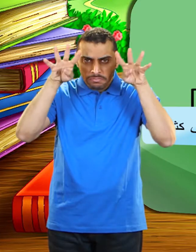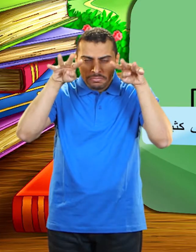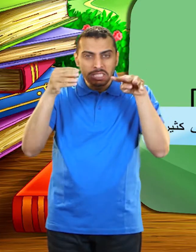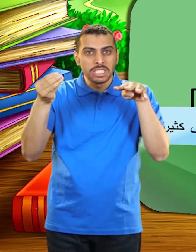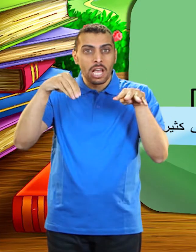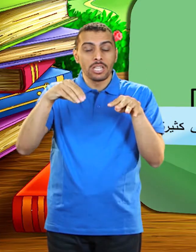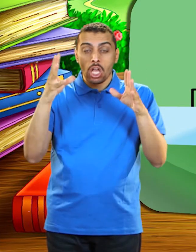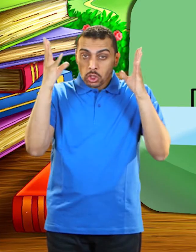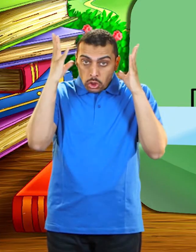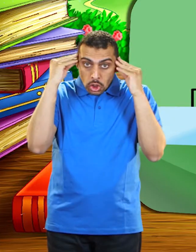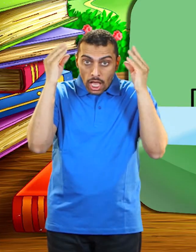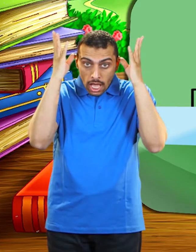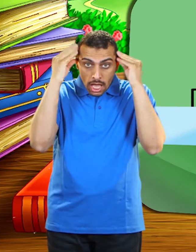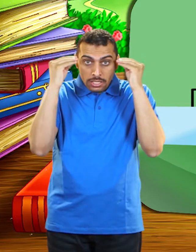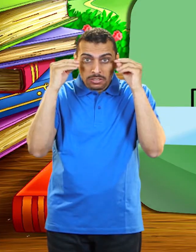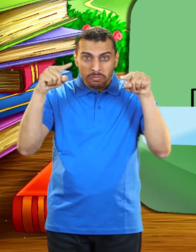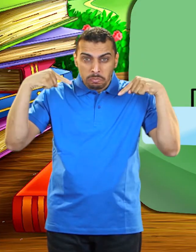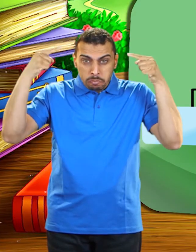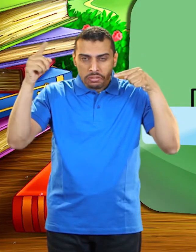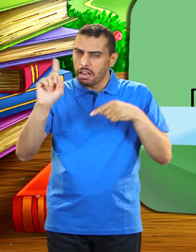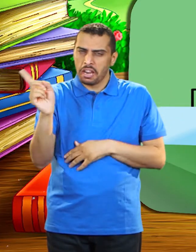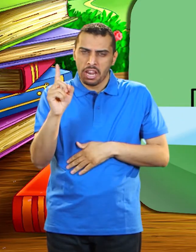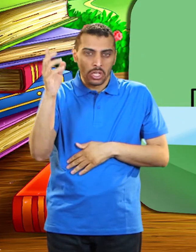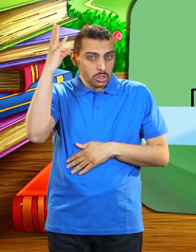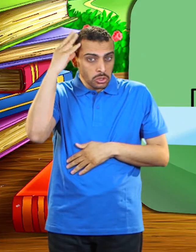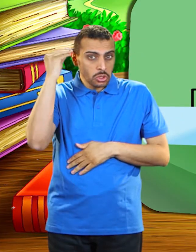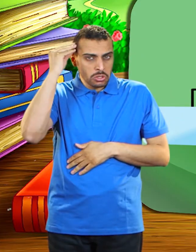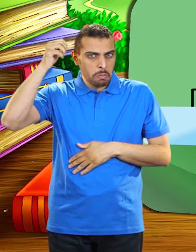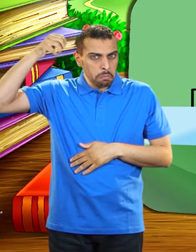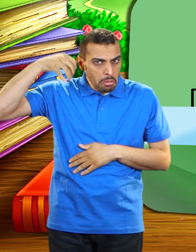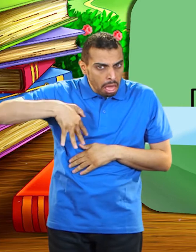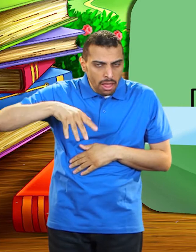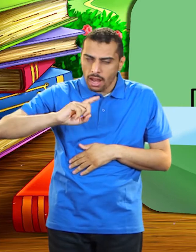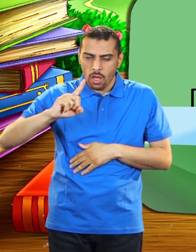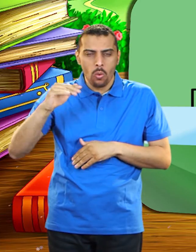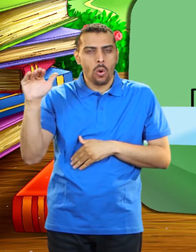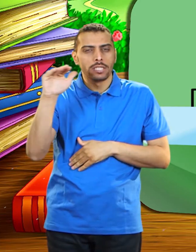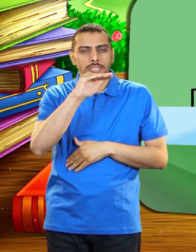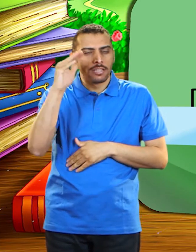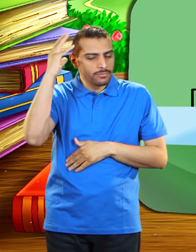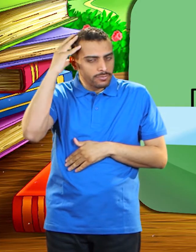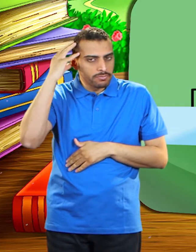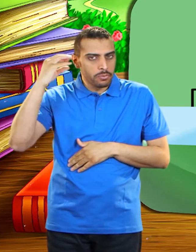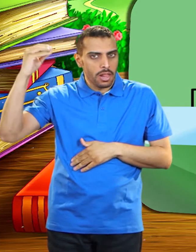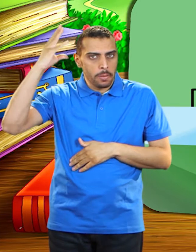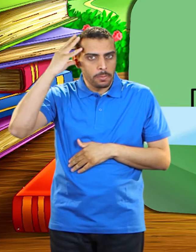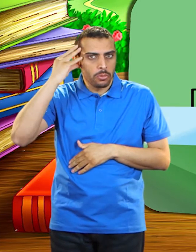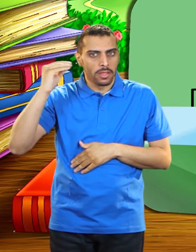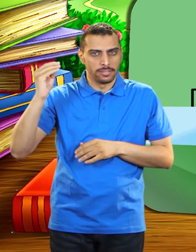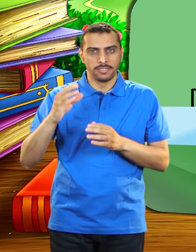ولم يكن شعرهم متثنيا ملتويا ولا مسترسلا بل وسطا بينهما